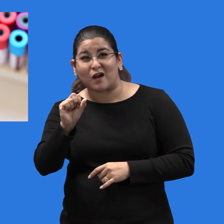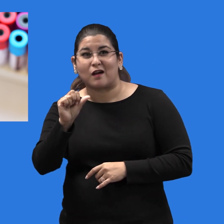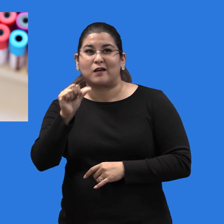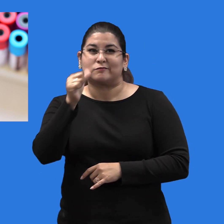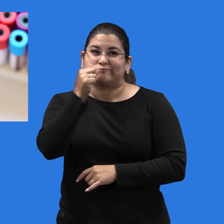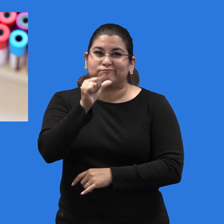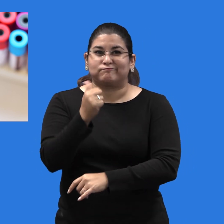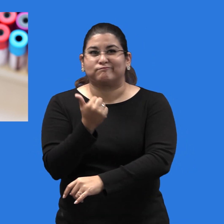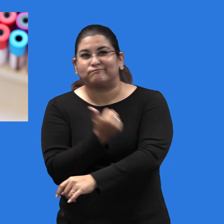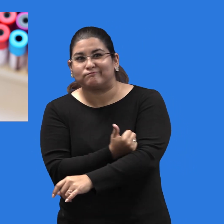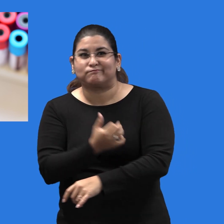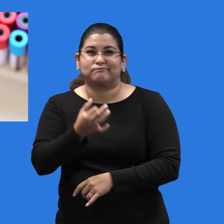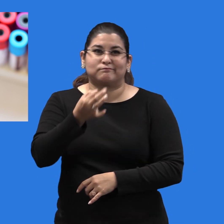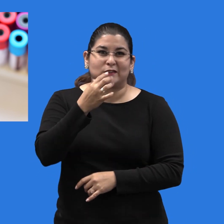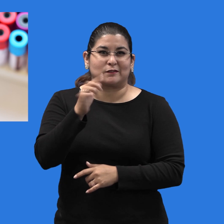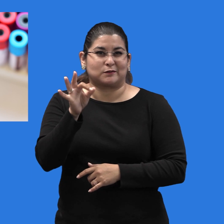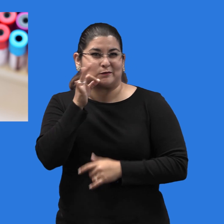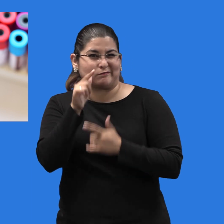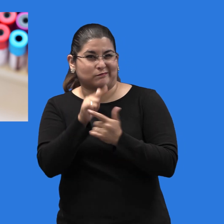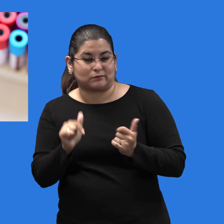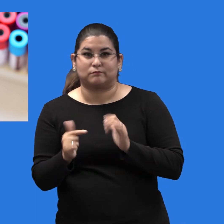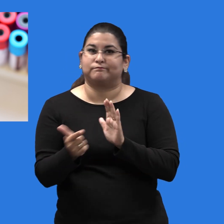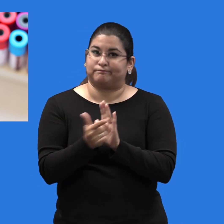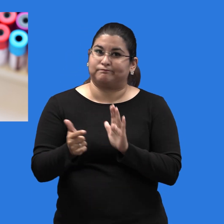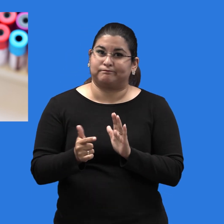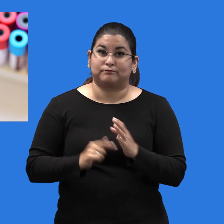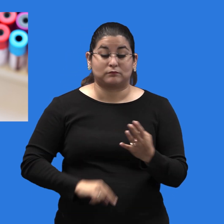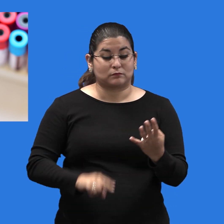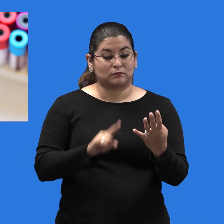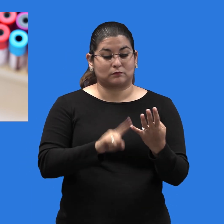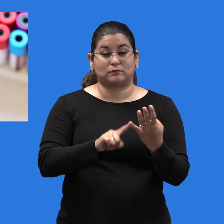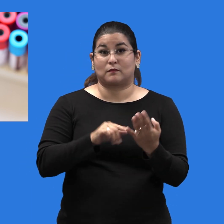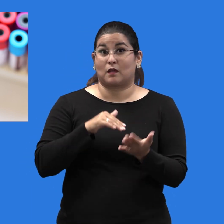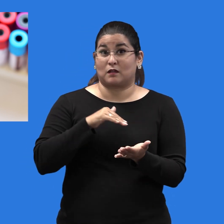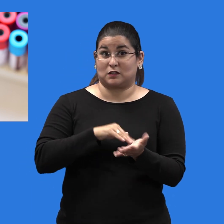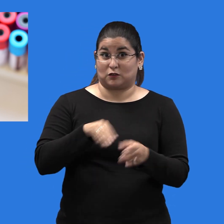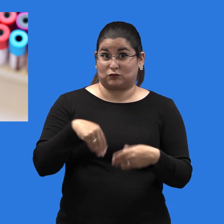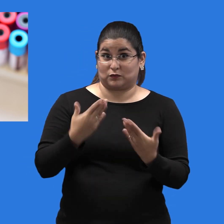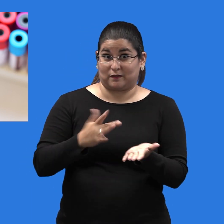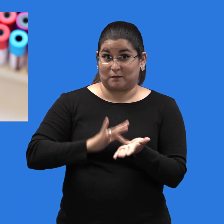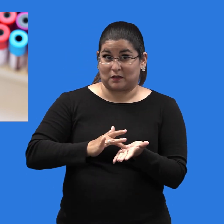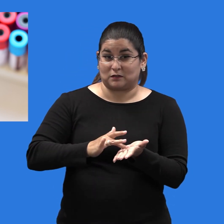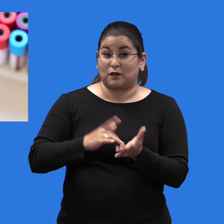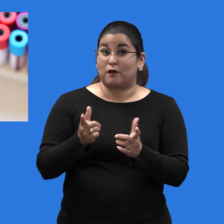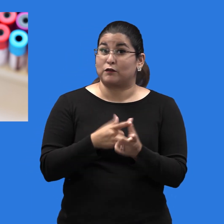El médico debe recibir aprobación del proveedor de seguro para preautorizar el comienzo del tratamiento.